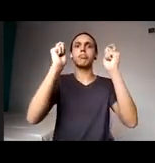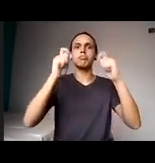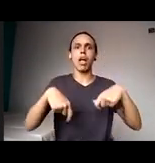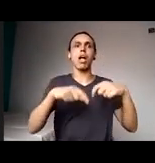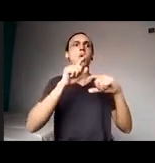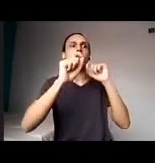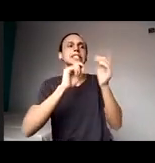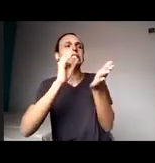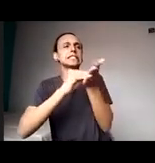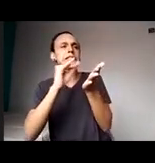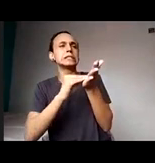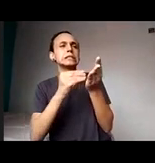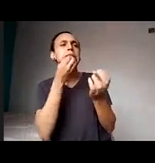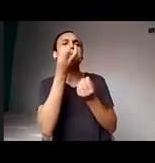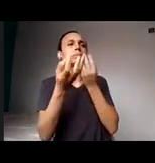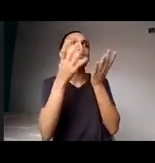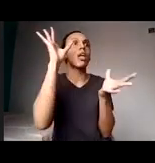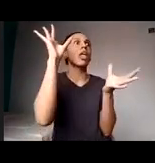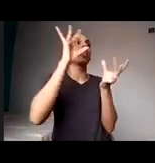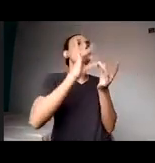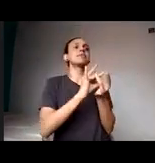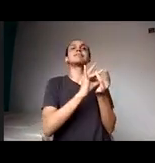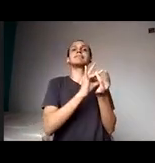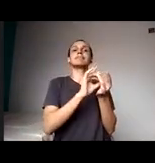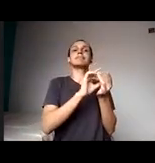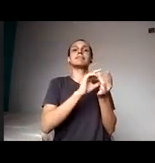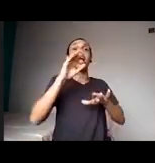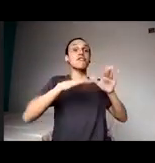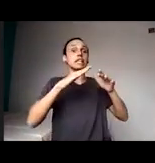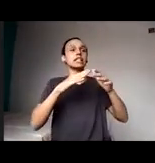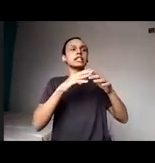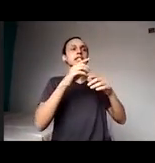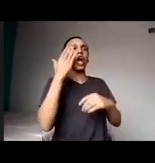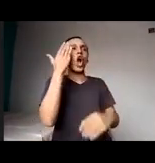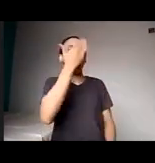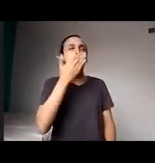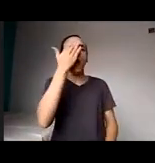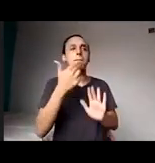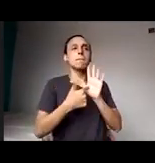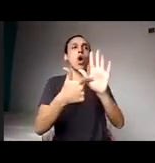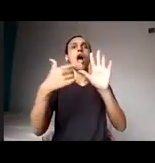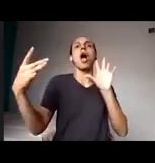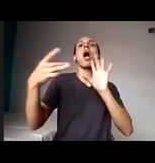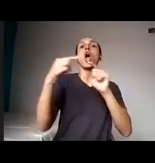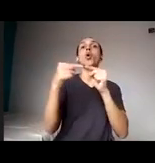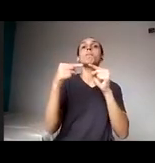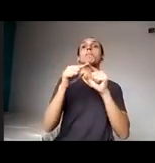ou retificar o seu verbal. Eu vejo em vocês, além da condição,